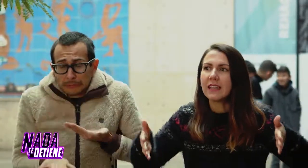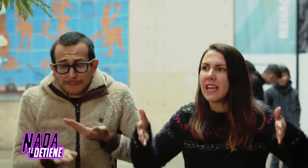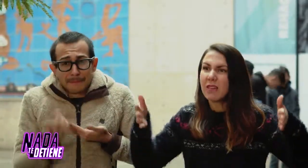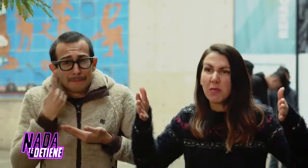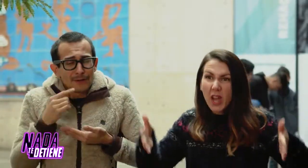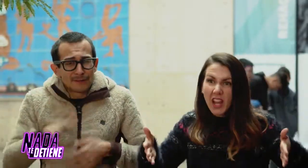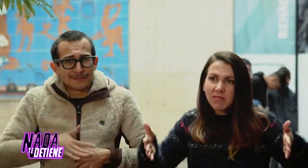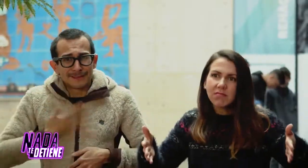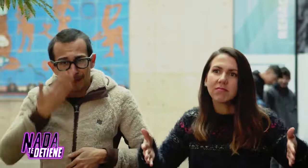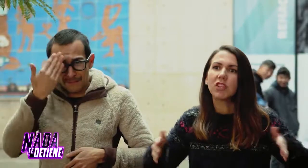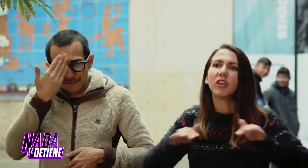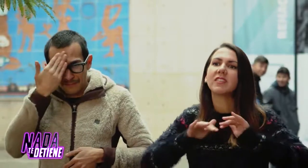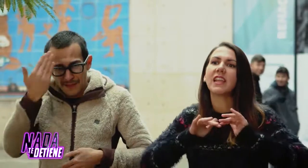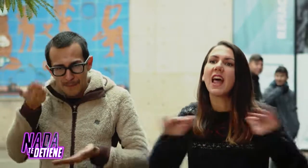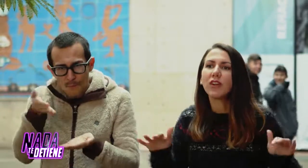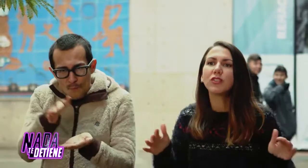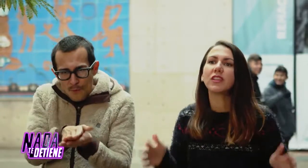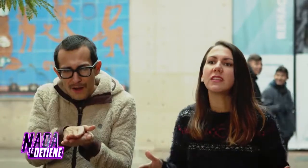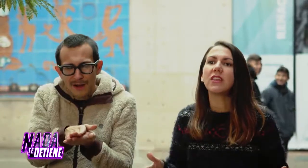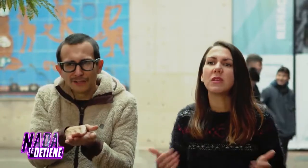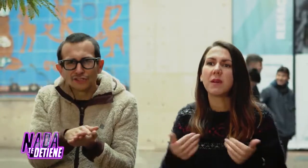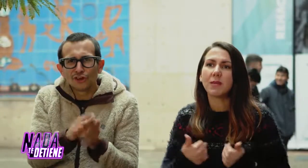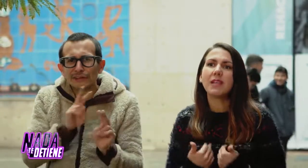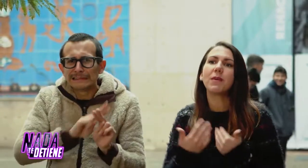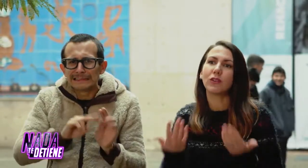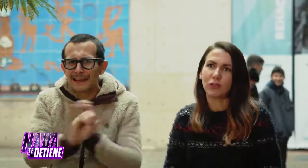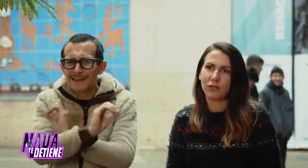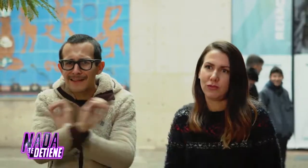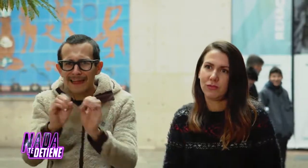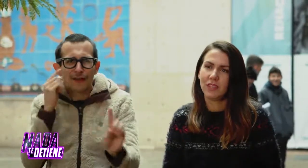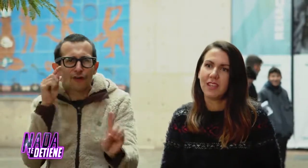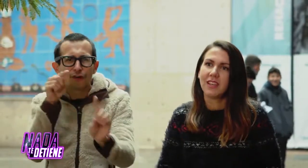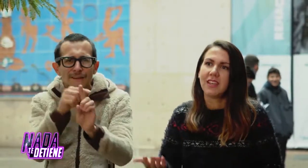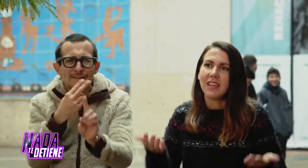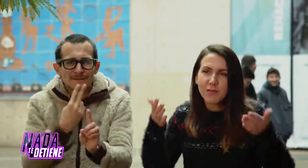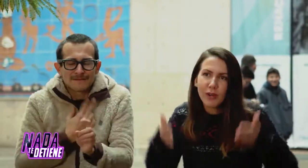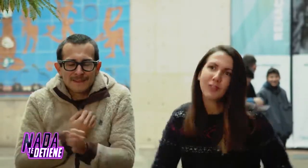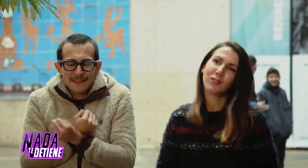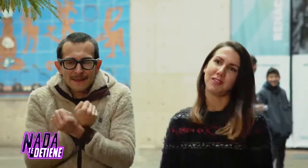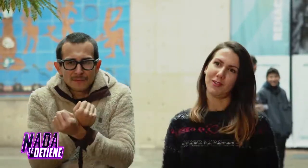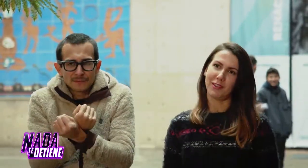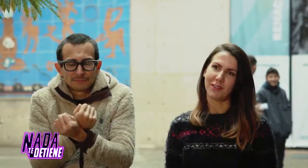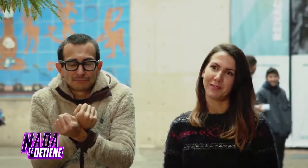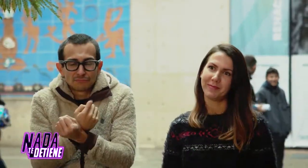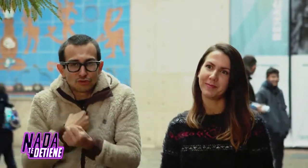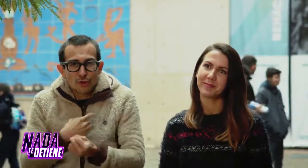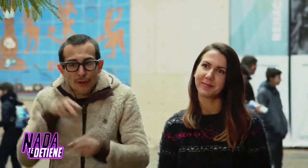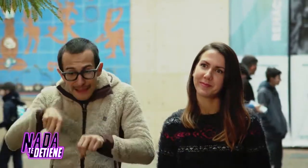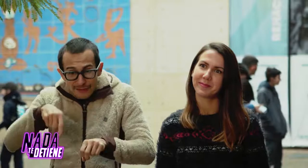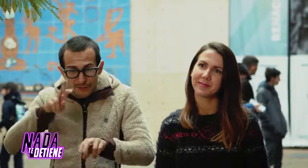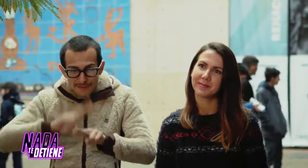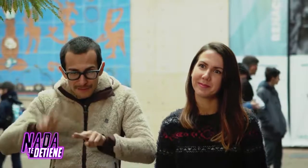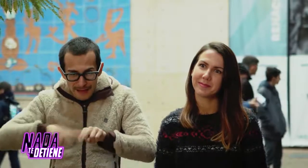sentir que el día que me muera no hice nada con sentido ni para mí ni para otros. Y por eso estoy diciendo esto.